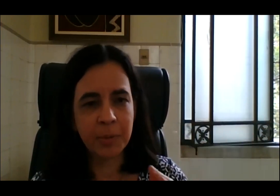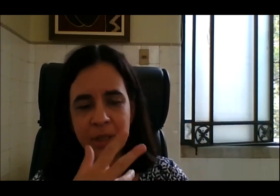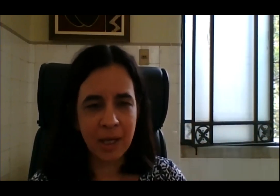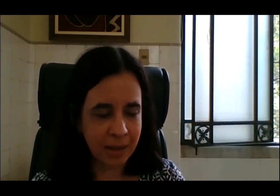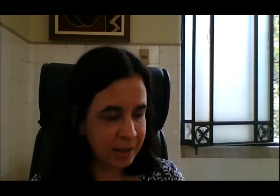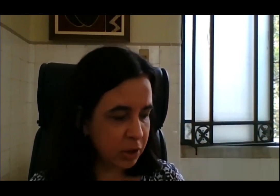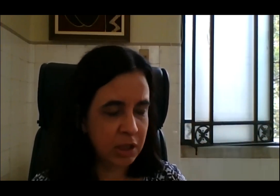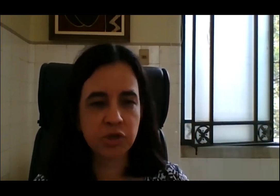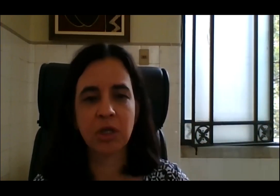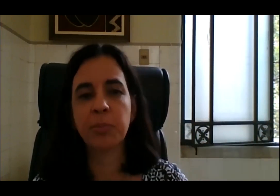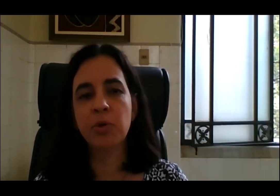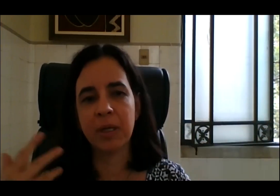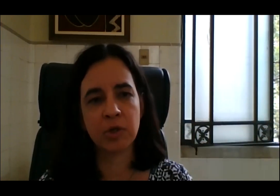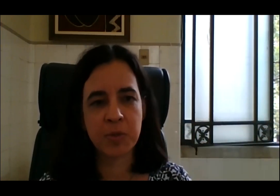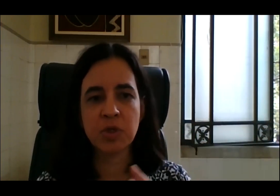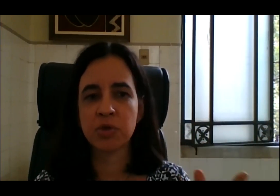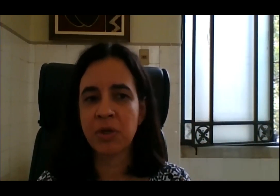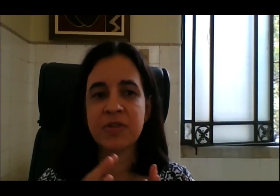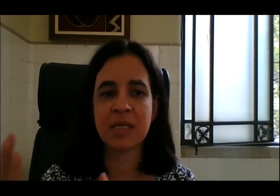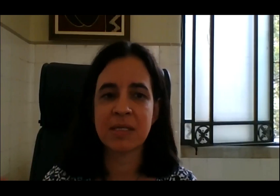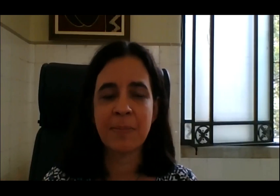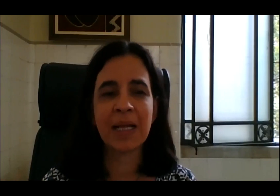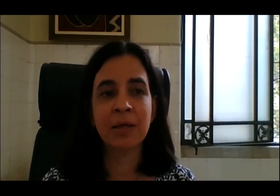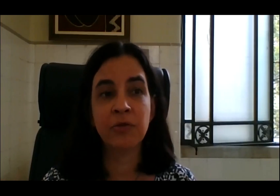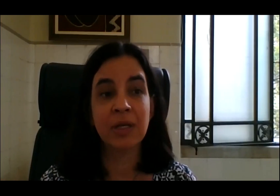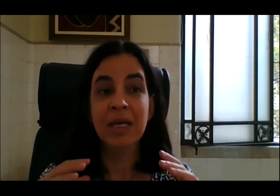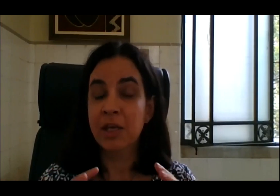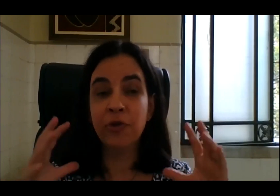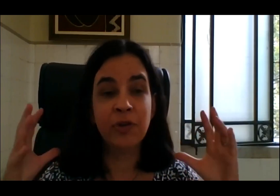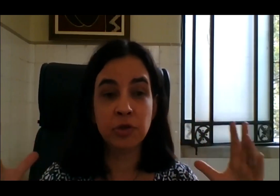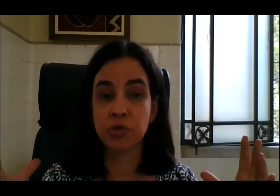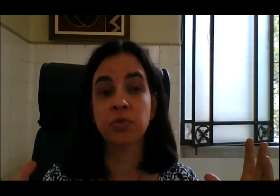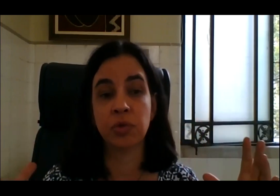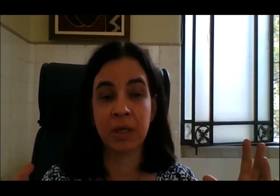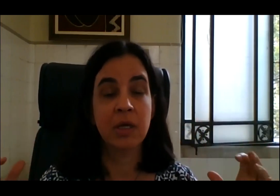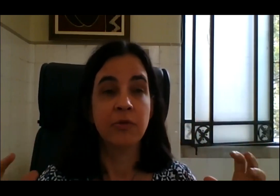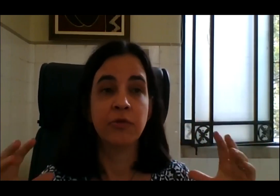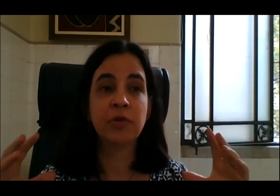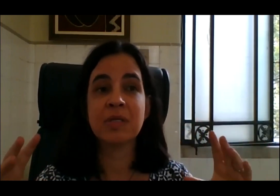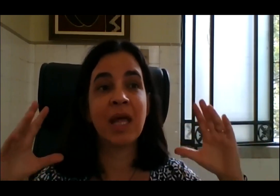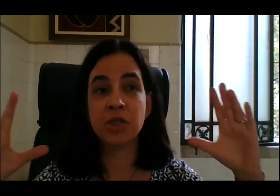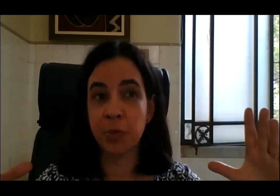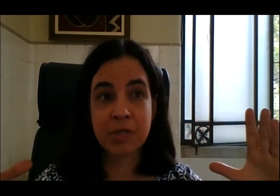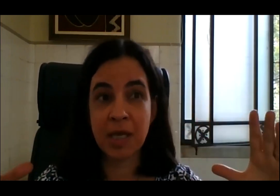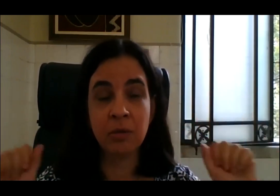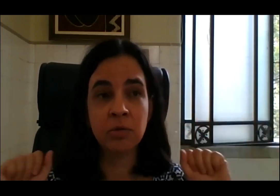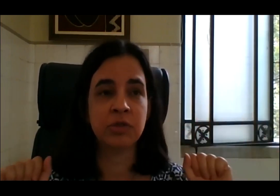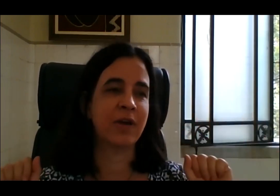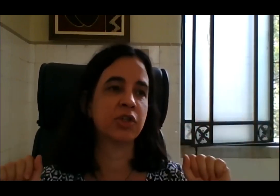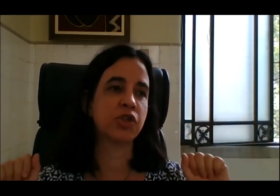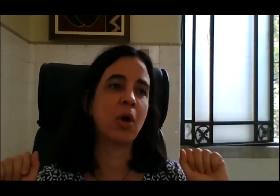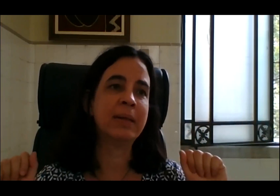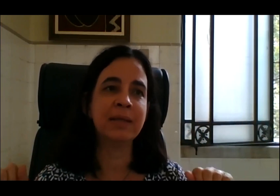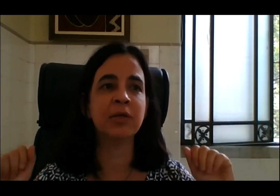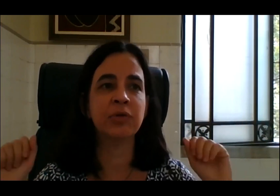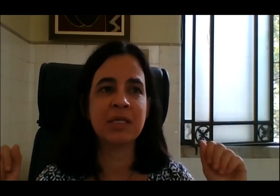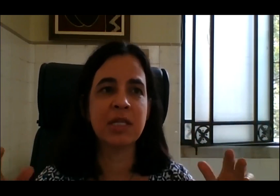exemplo, além da cota da escola pública, as pessoas com deficiência separarem, e foi feito junto, foi feito assim, 10% de